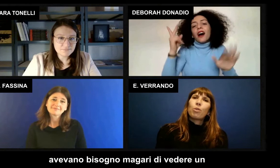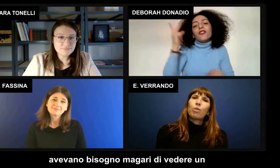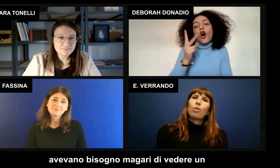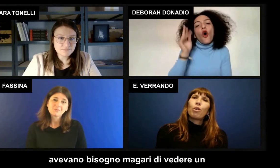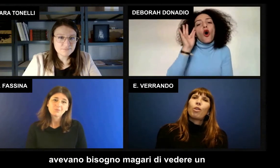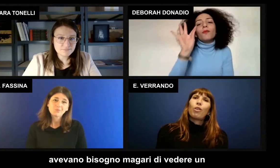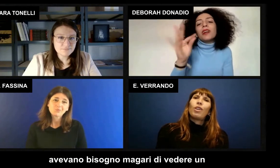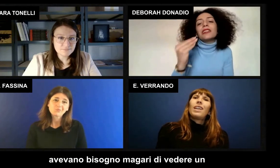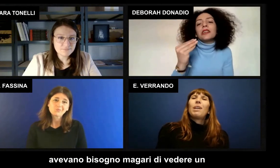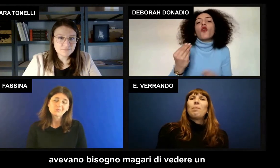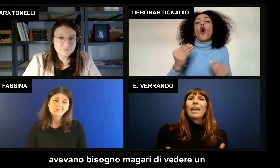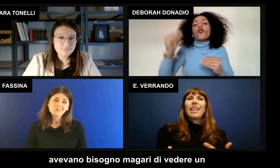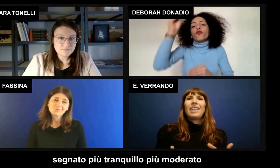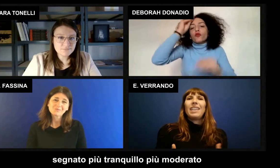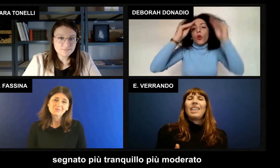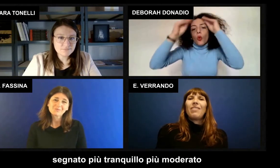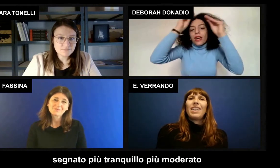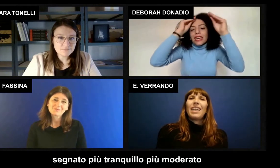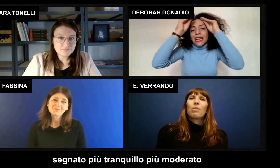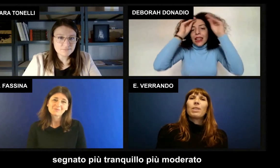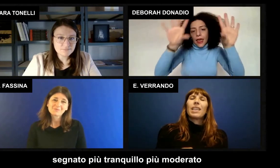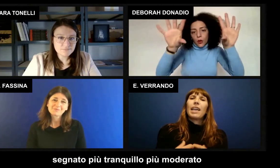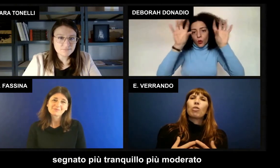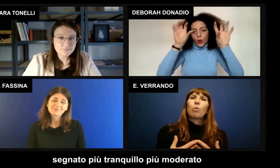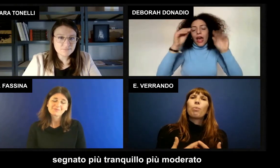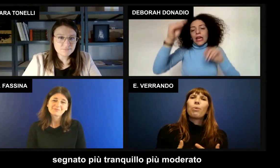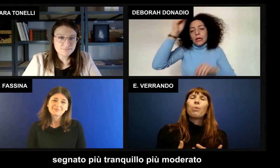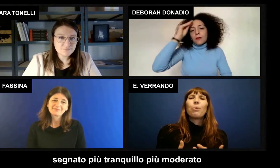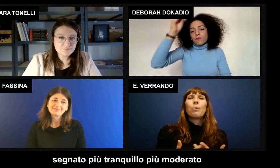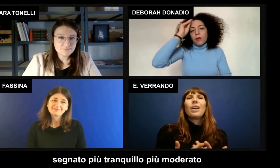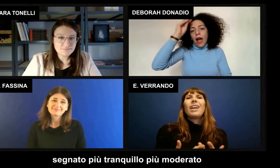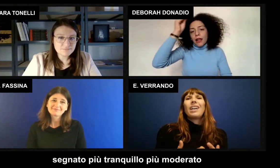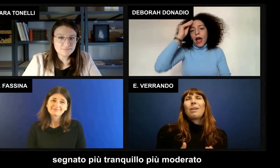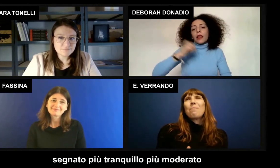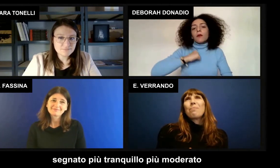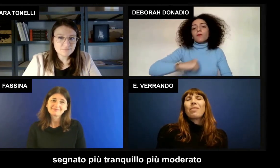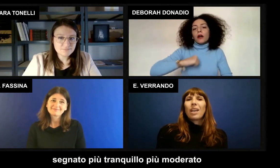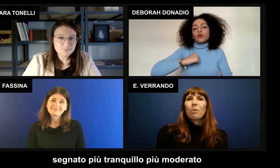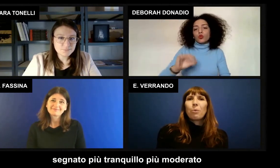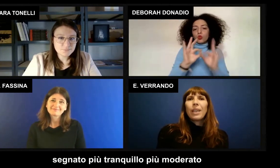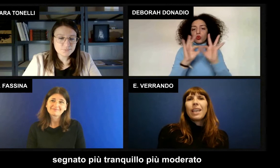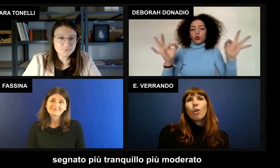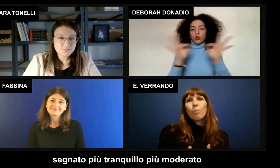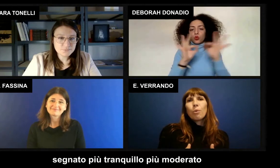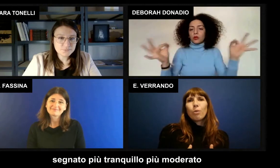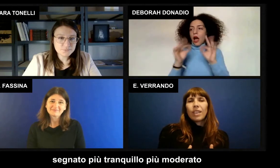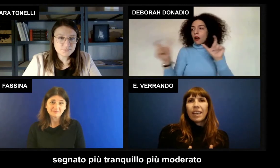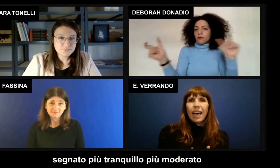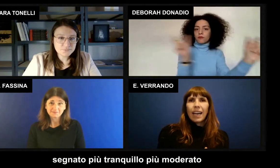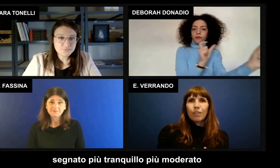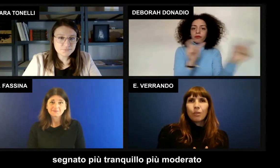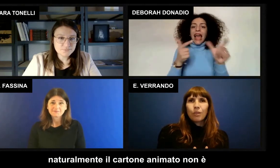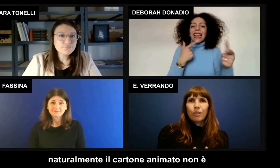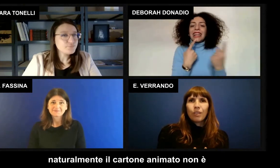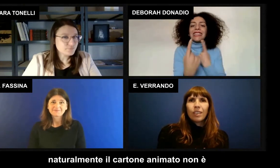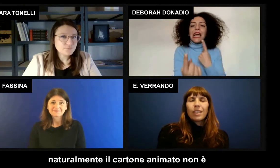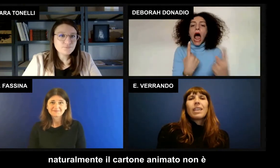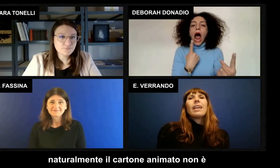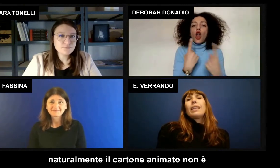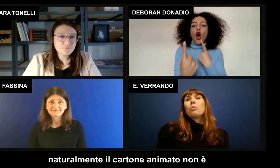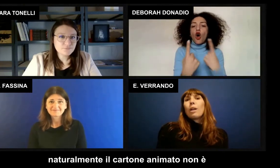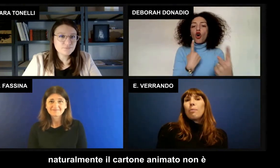bisogno magari di vedere un segnato più tranquillo, più moderato